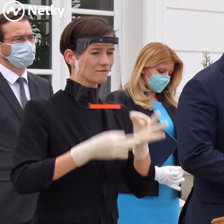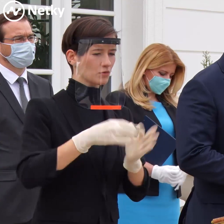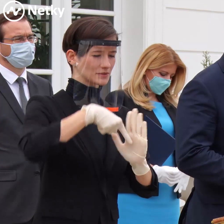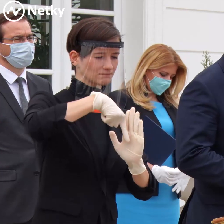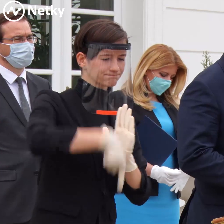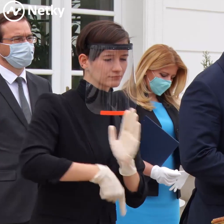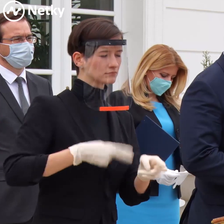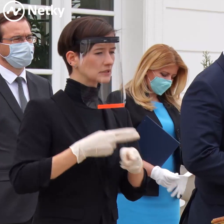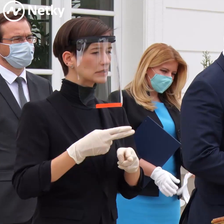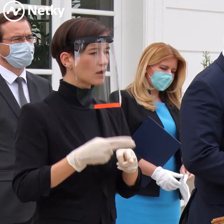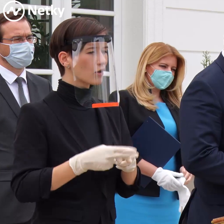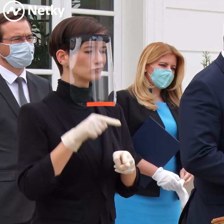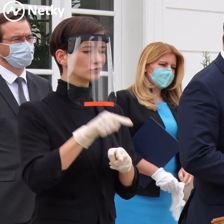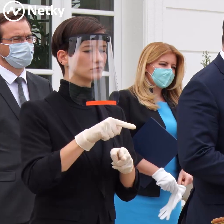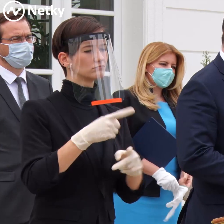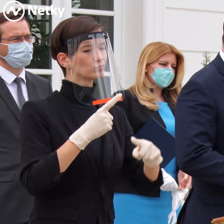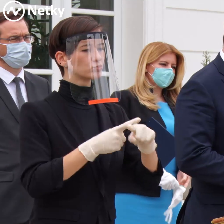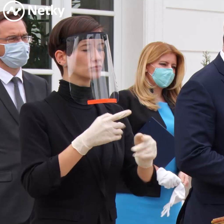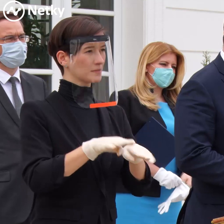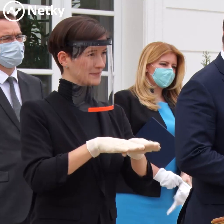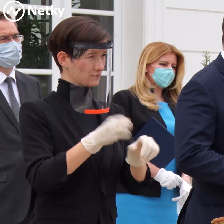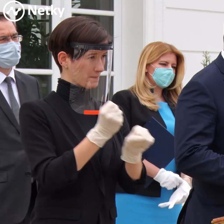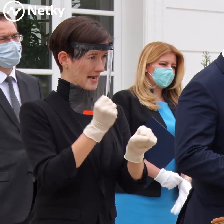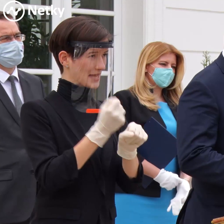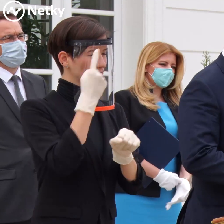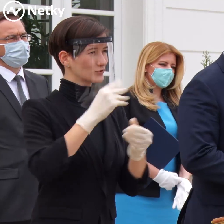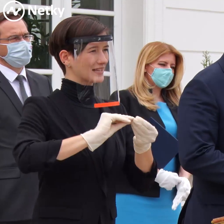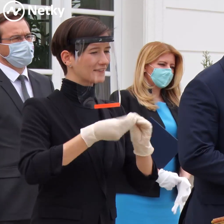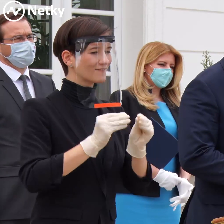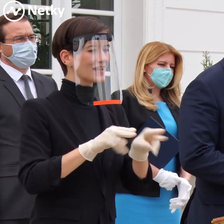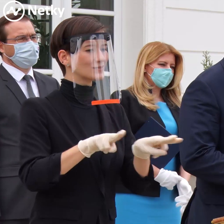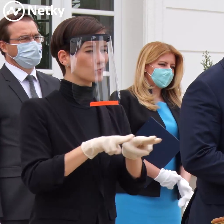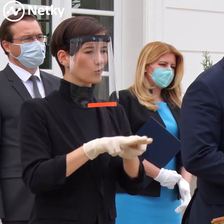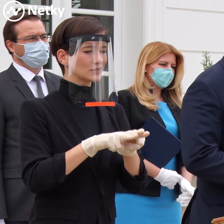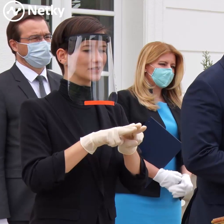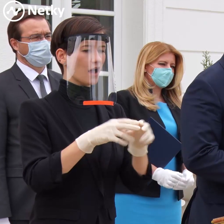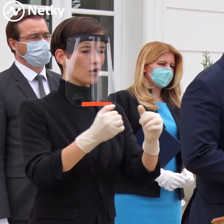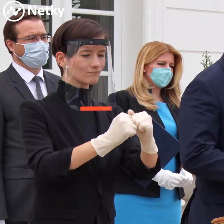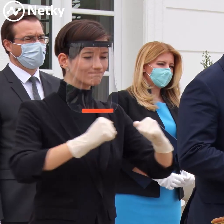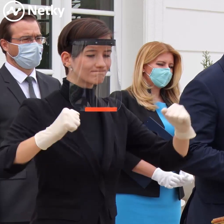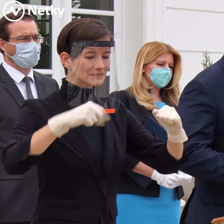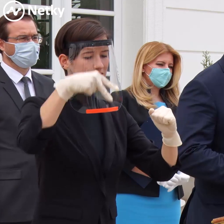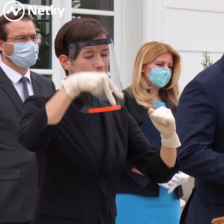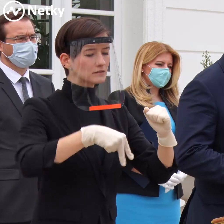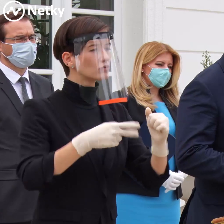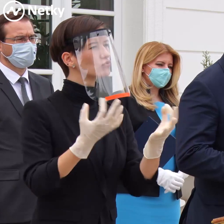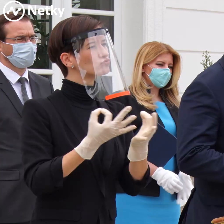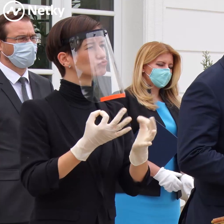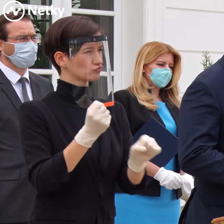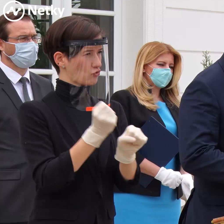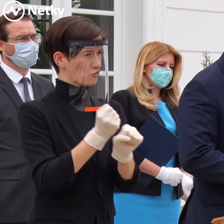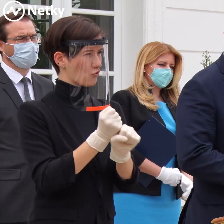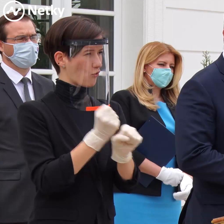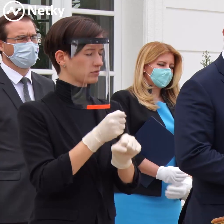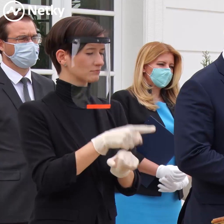kroky Ministerstvo práce sociálnych vecí a rodiny, ako aj Ministerstvo zdravotníctva, robí na pomoc jedna